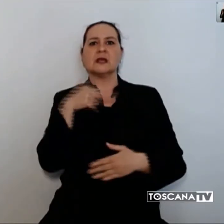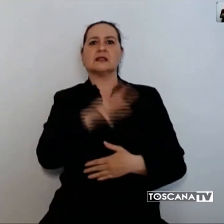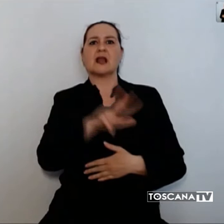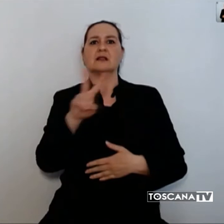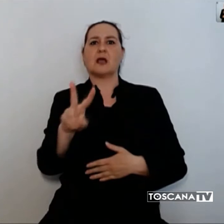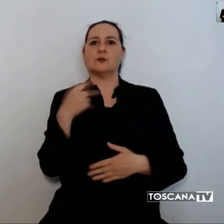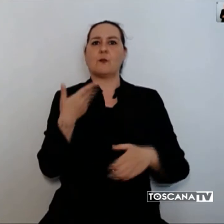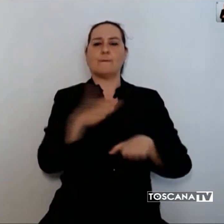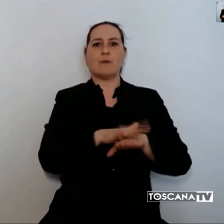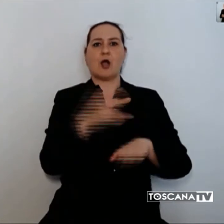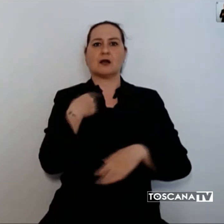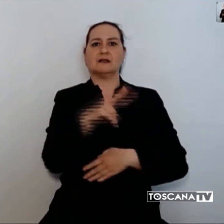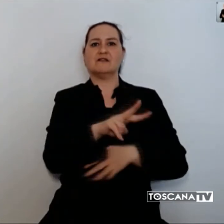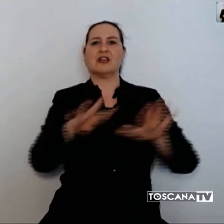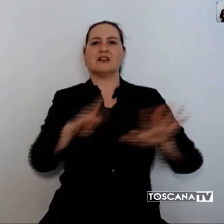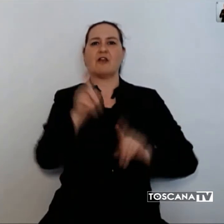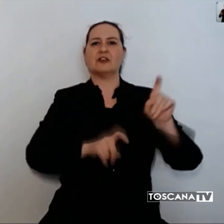giugno 2009.